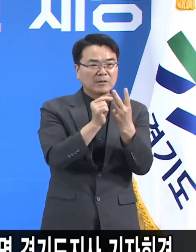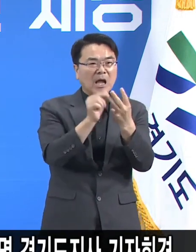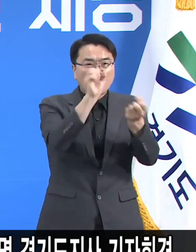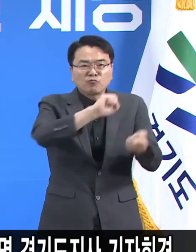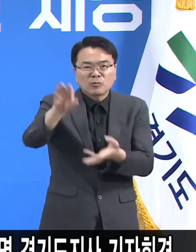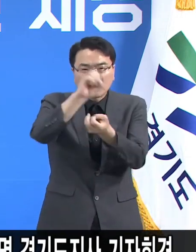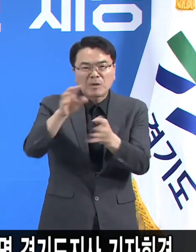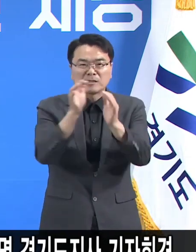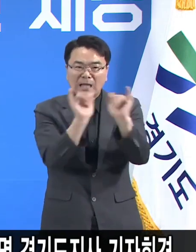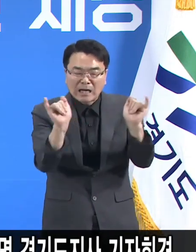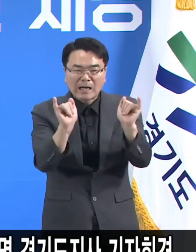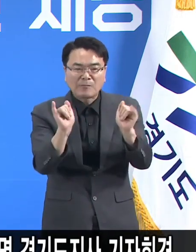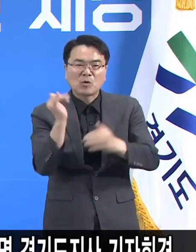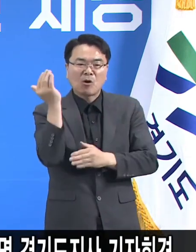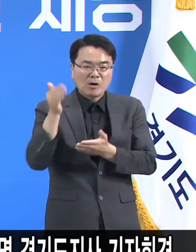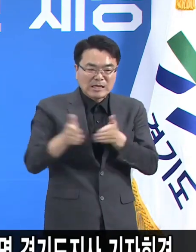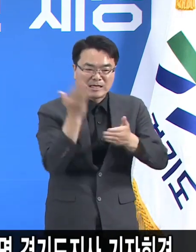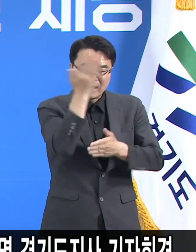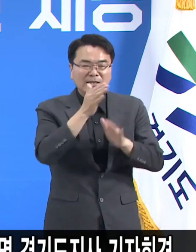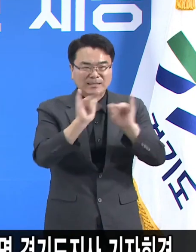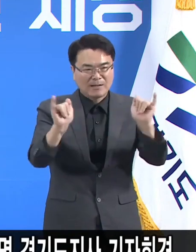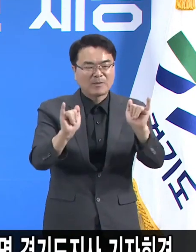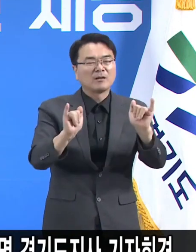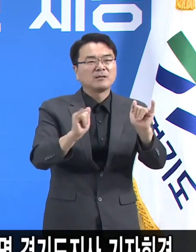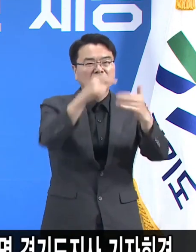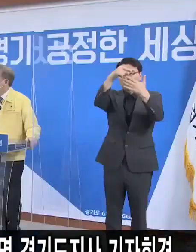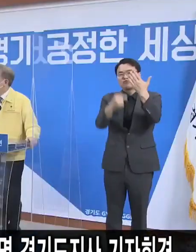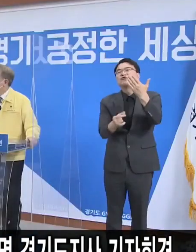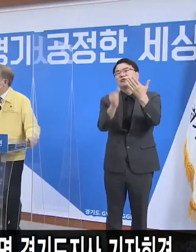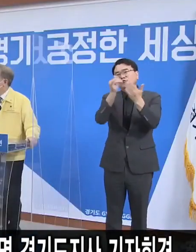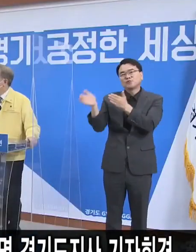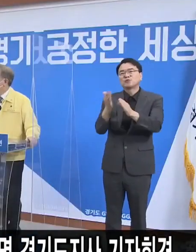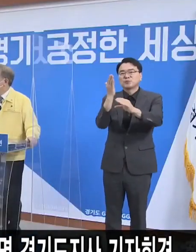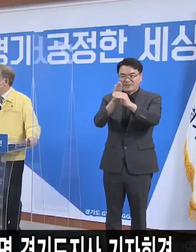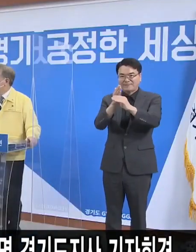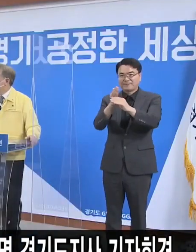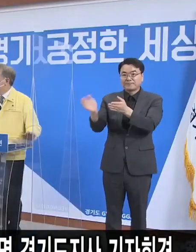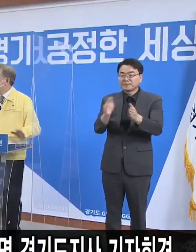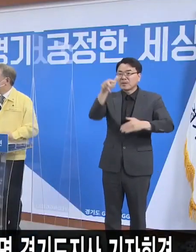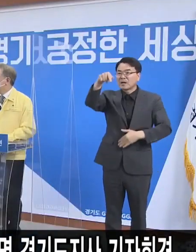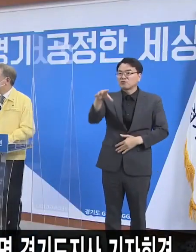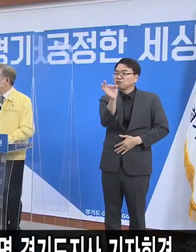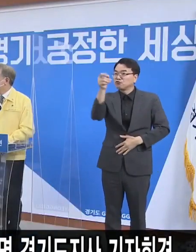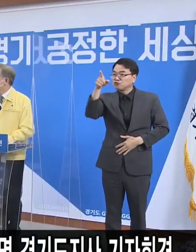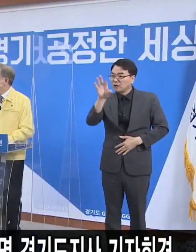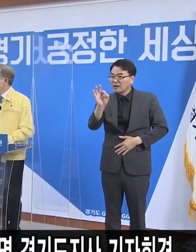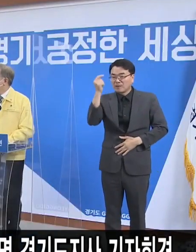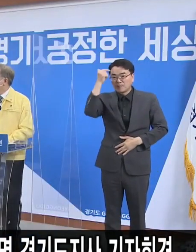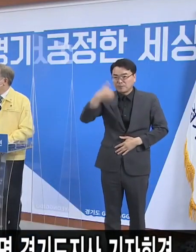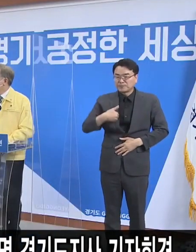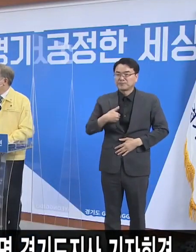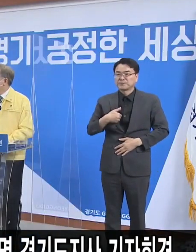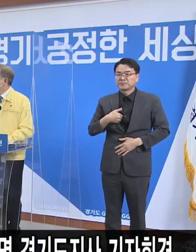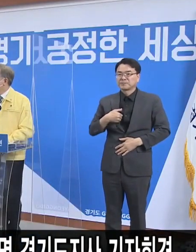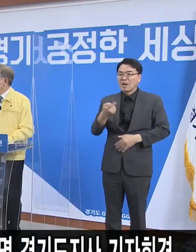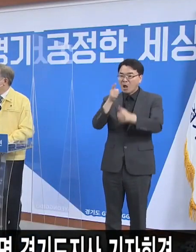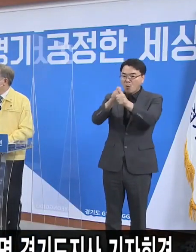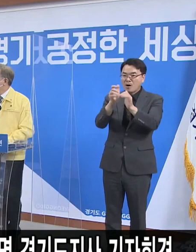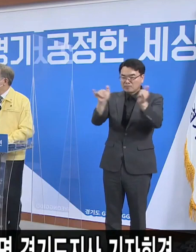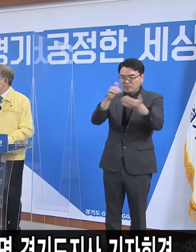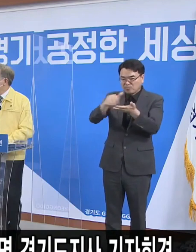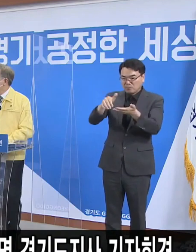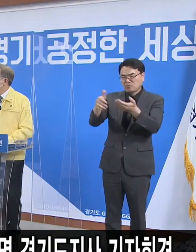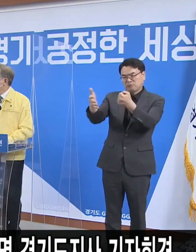택배기사 환경미화원 등으로 되어 있습니다. 주황일보 채무란 기자의 추가 질문입니다. 확진자 급증으로 인한